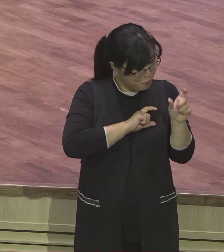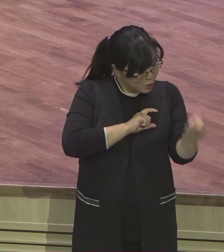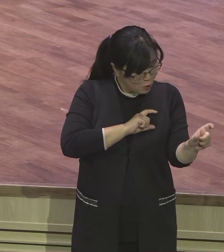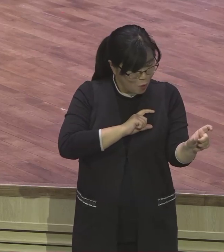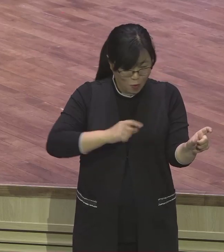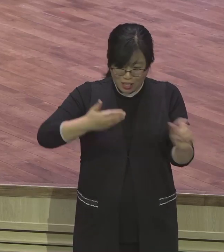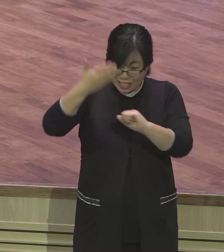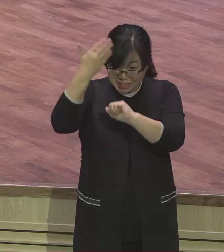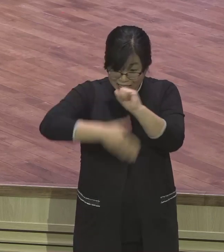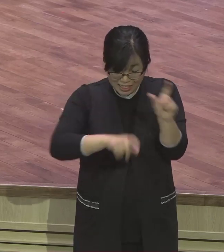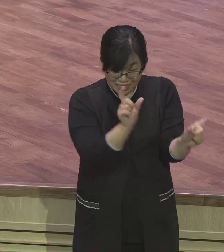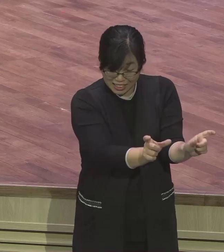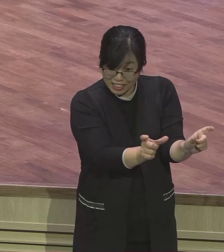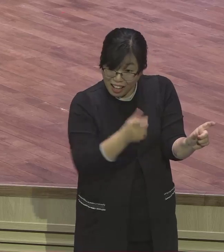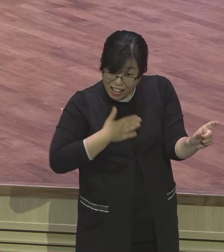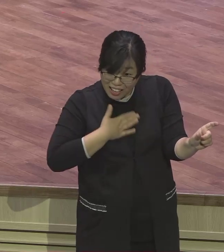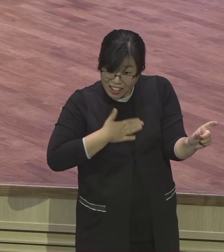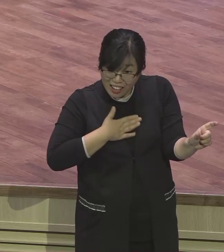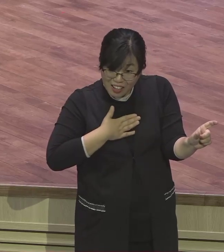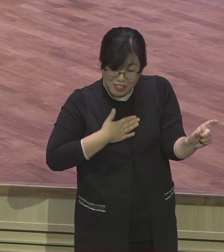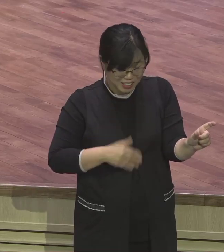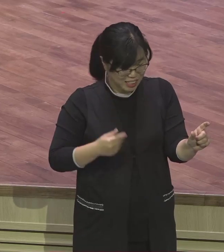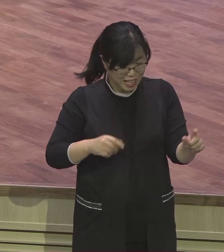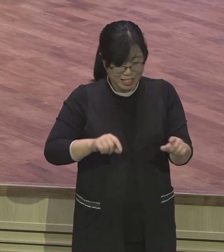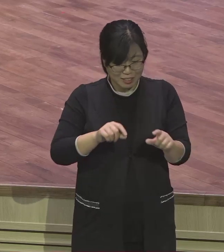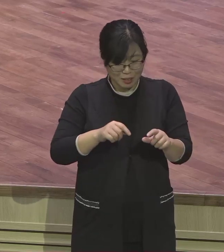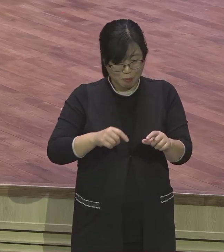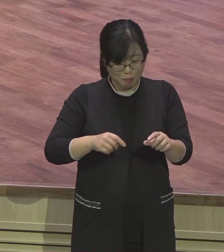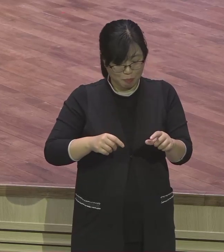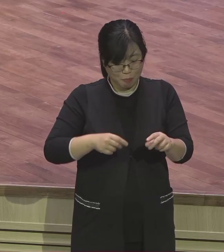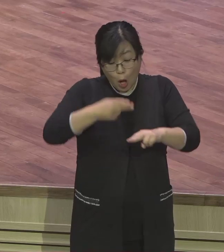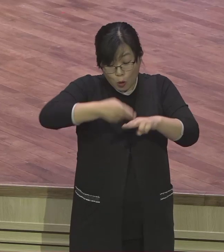사진은 너무 잘됐는데 맛이 없어요. 저도 경험 많아요.